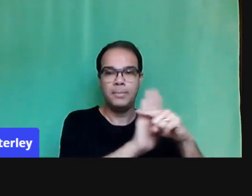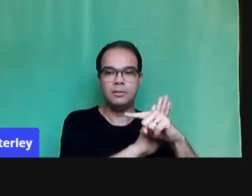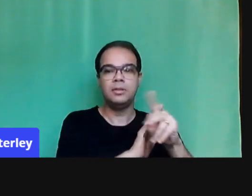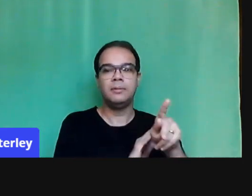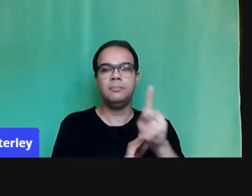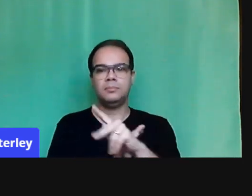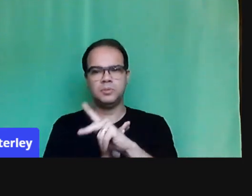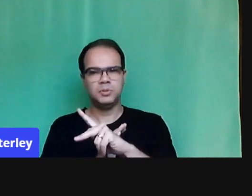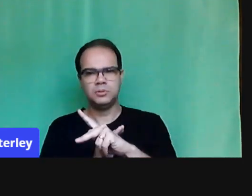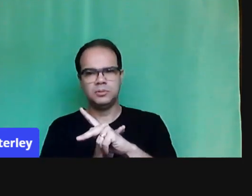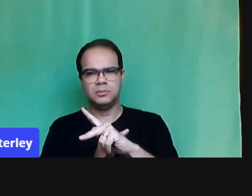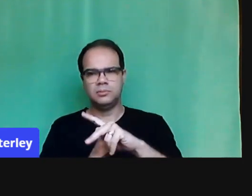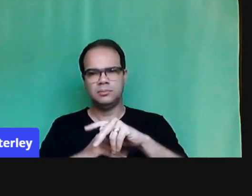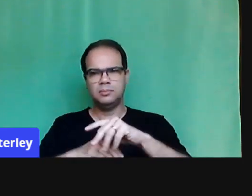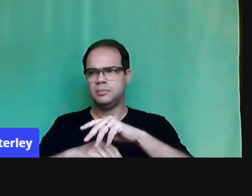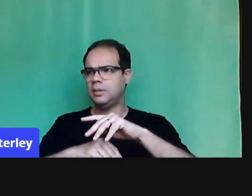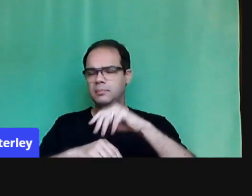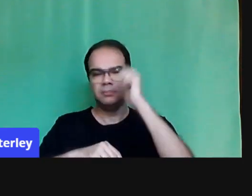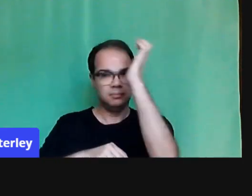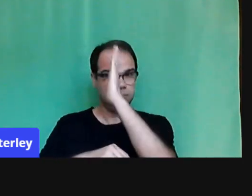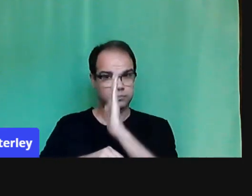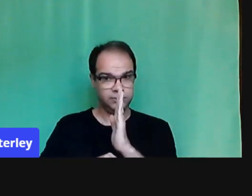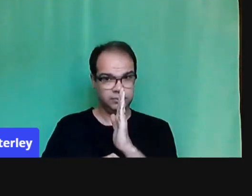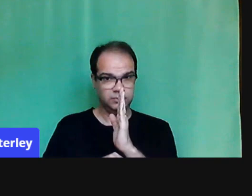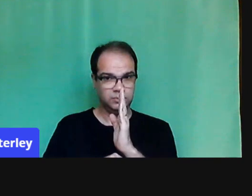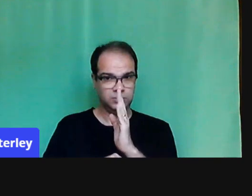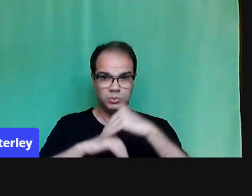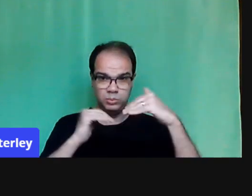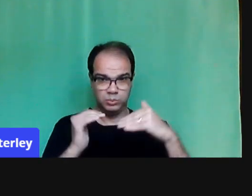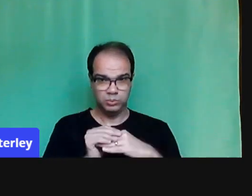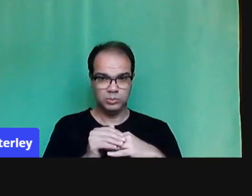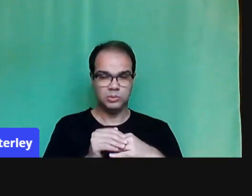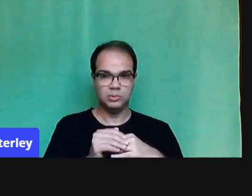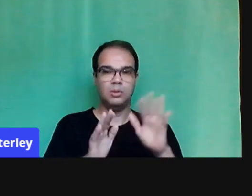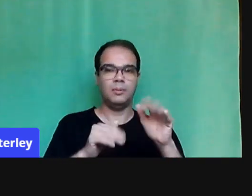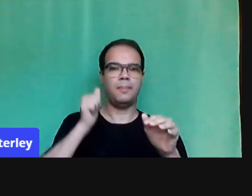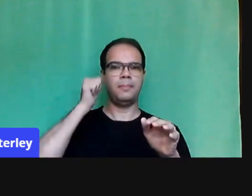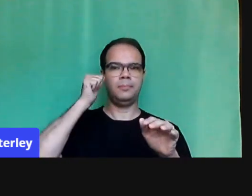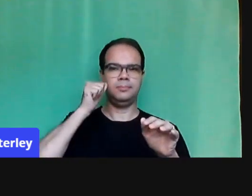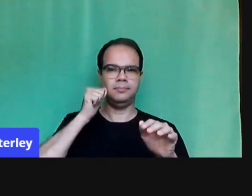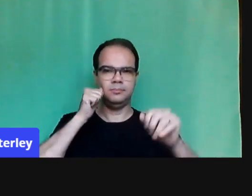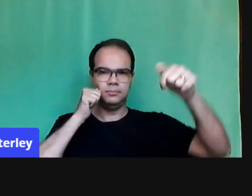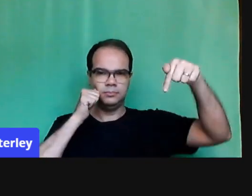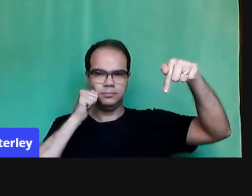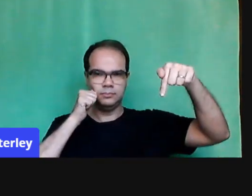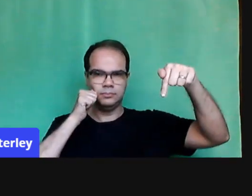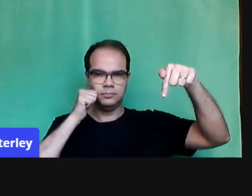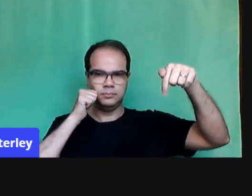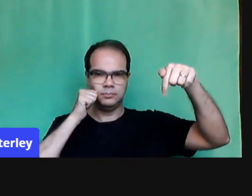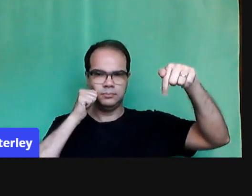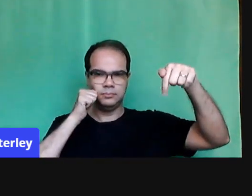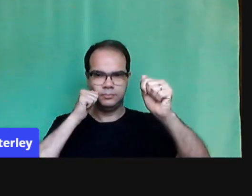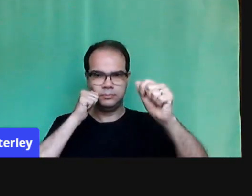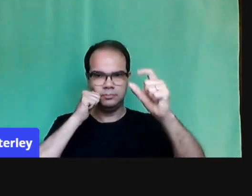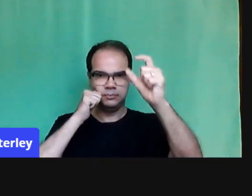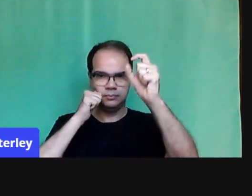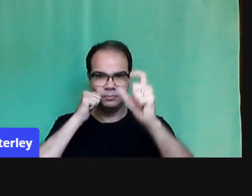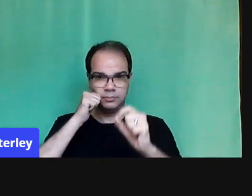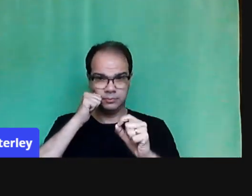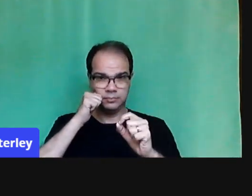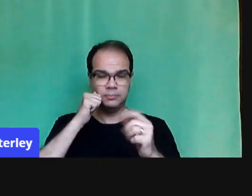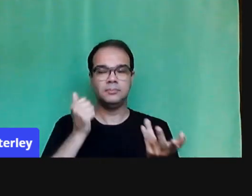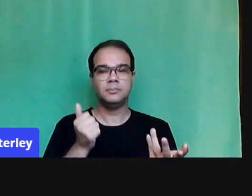no Brasil inteiro, 78% são mulheres. Isso implica em dizer que as mulheres estão,